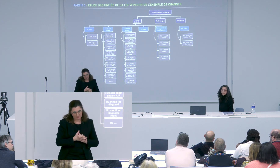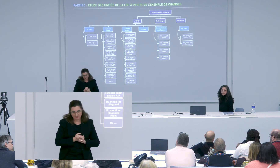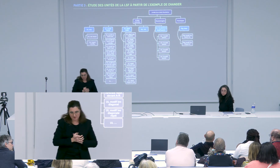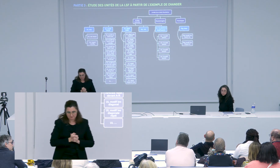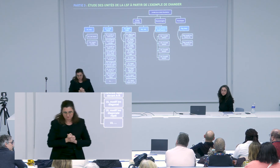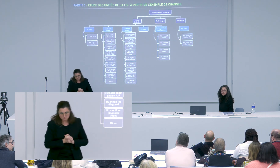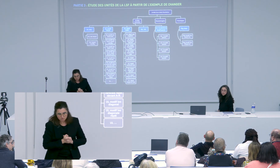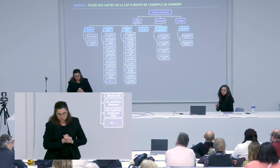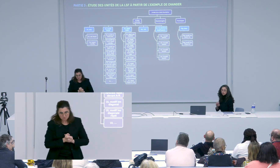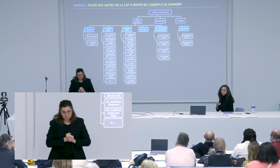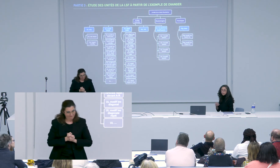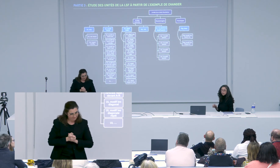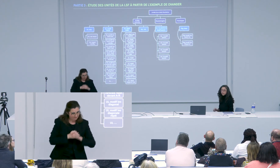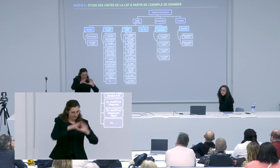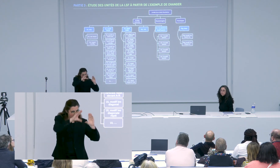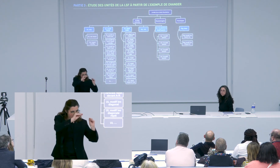Barbera